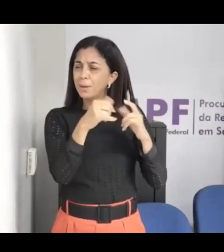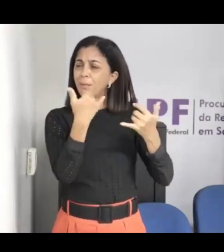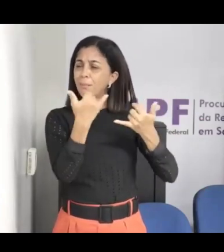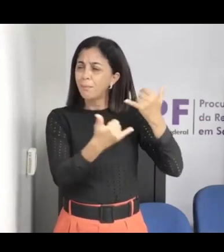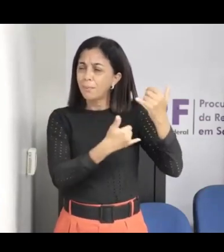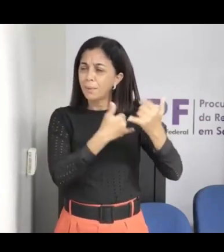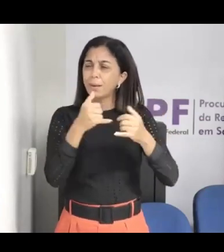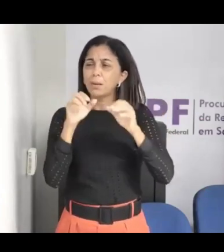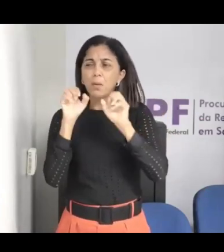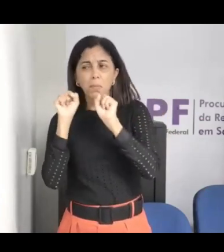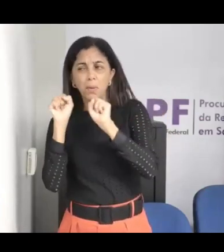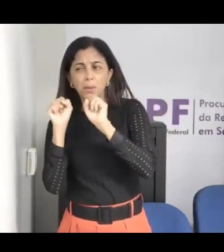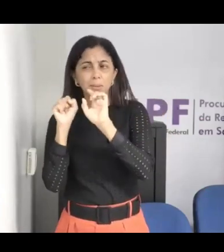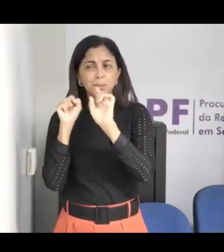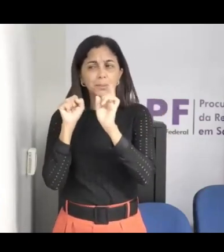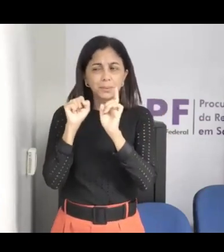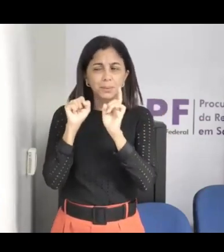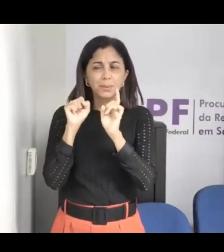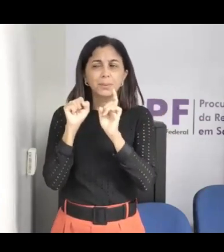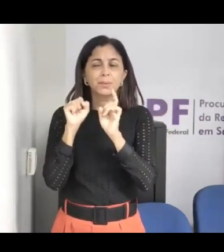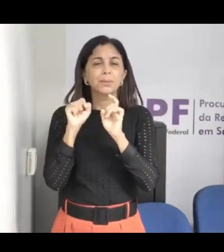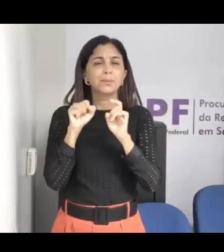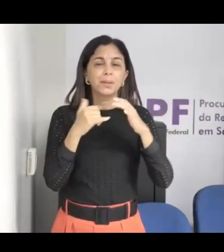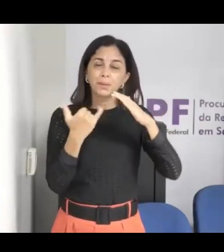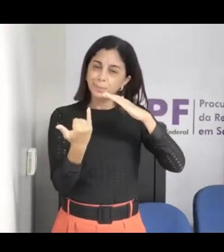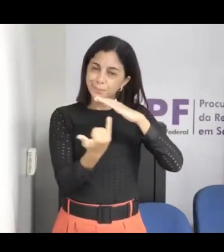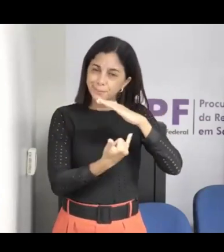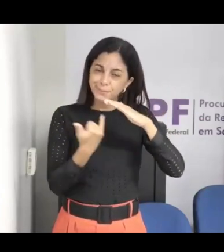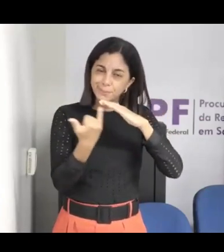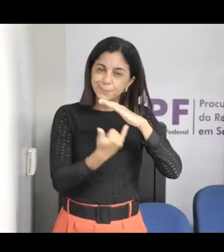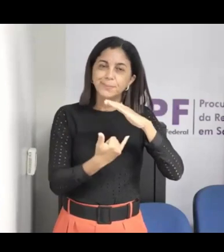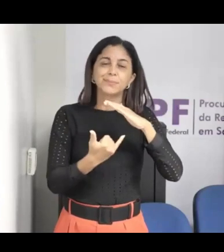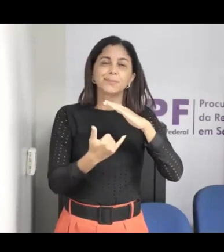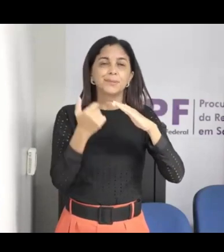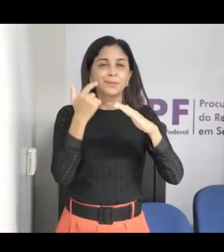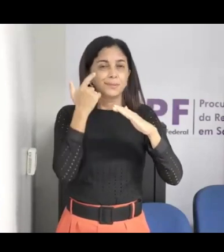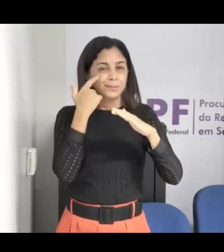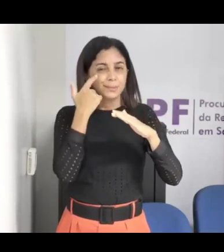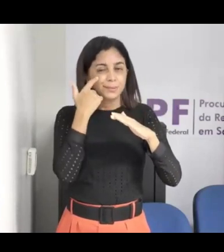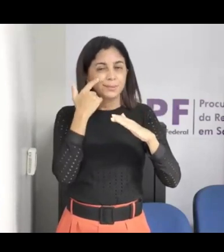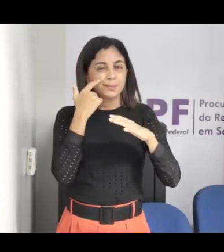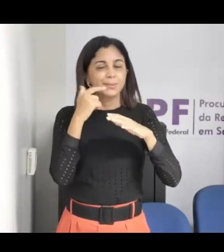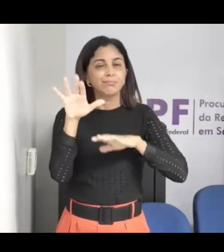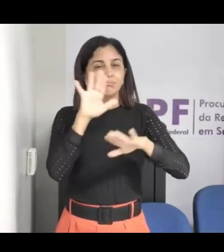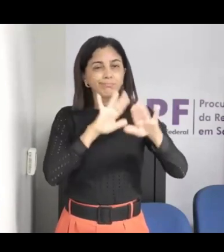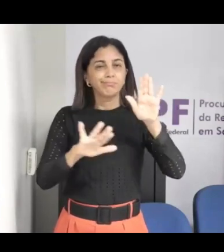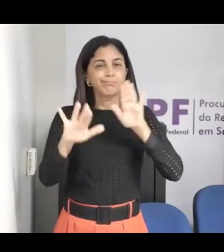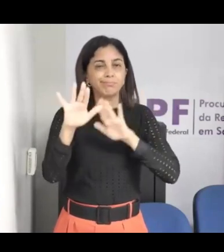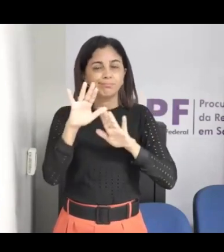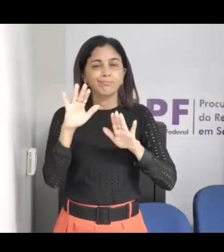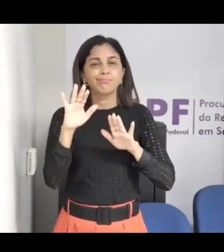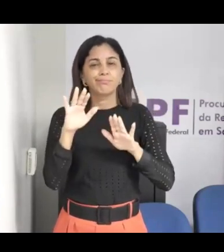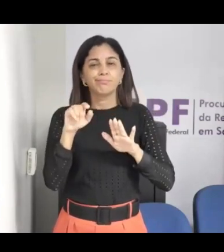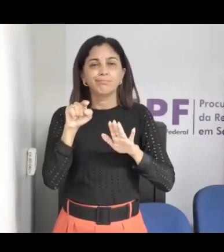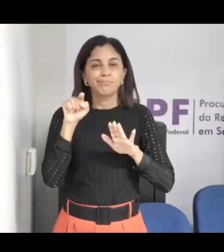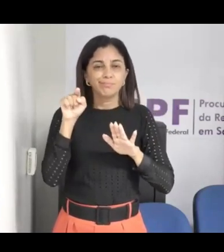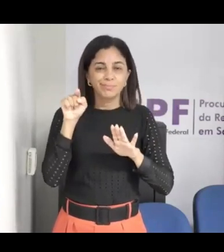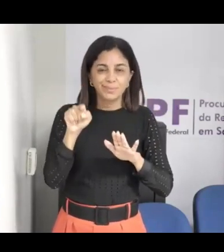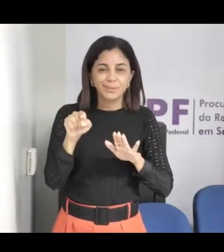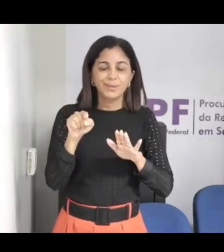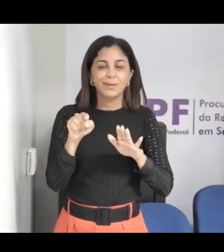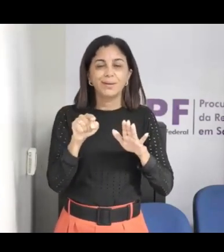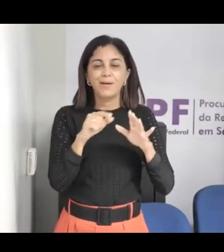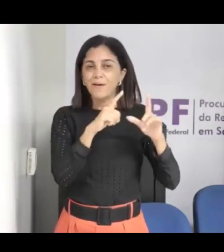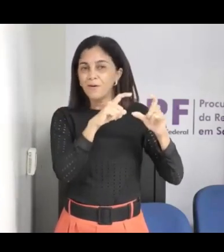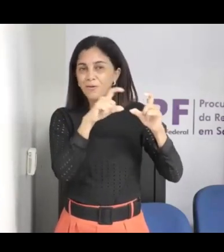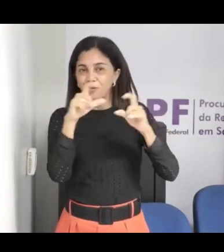pode, aí o pai e a mãe assina, então a gente faz isso individualmente, que é o correto, o pai e a mãe estão vendo aquela foto